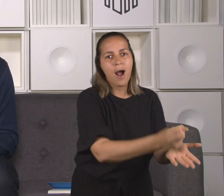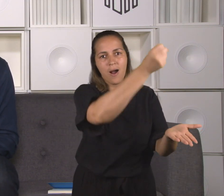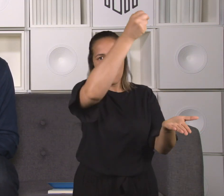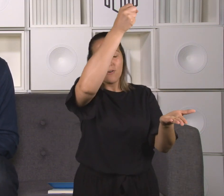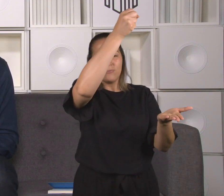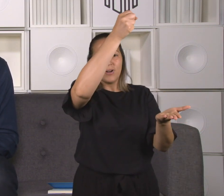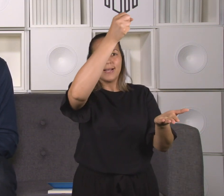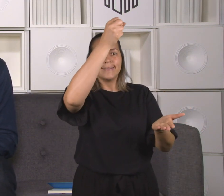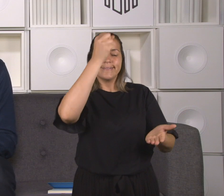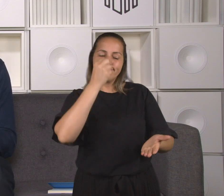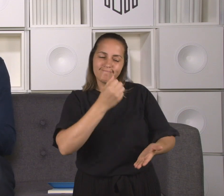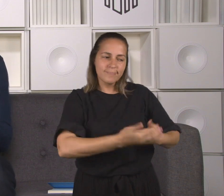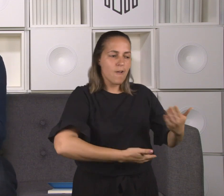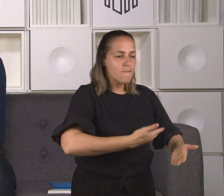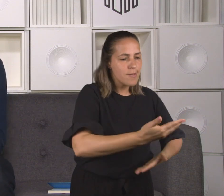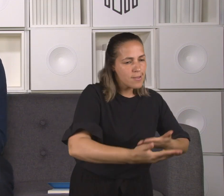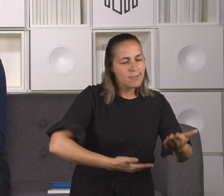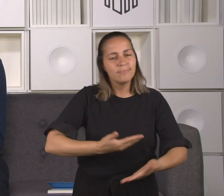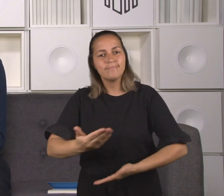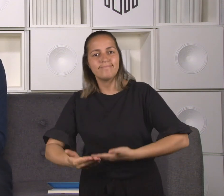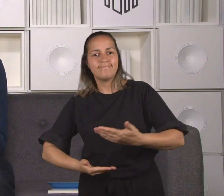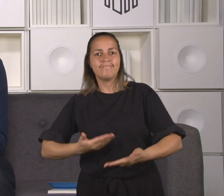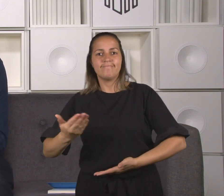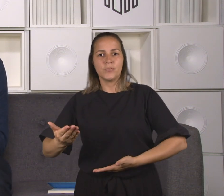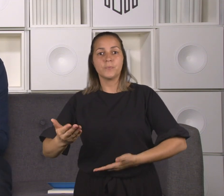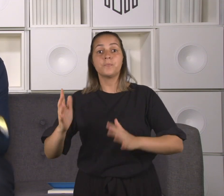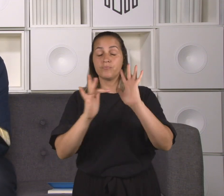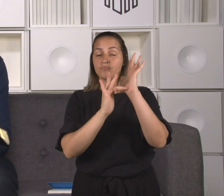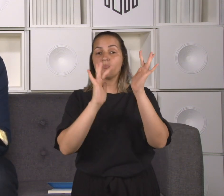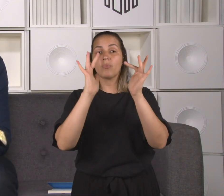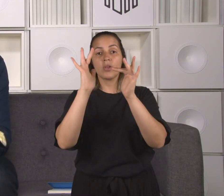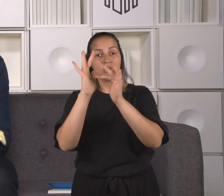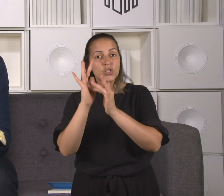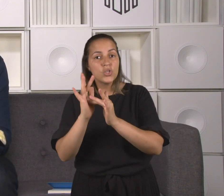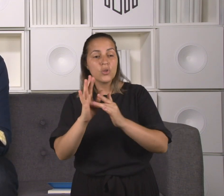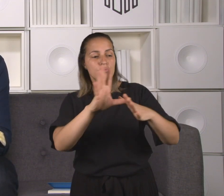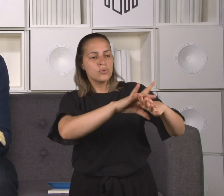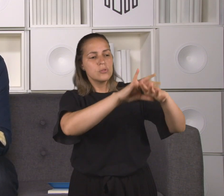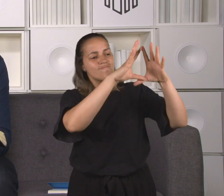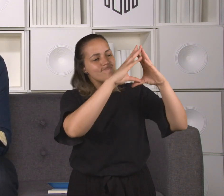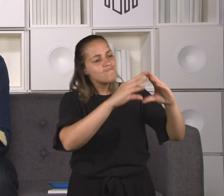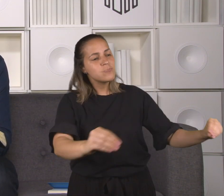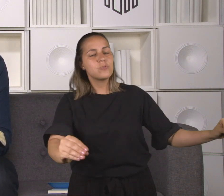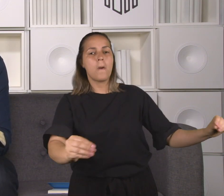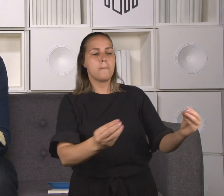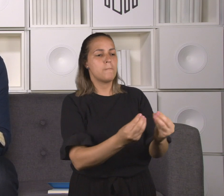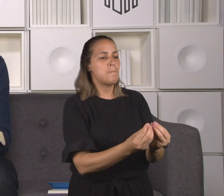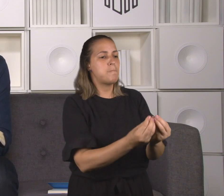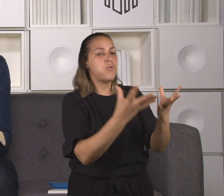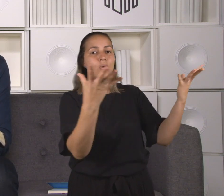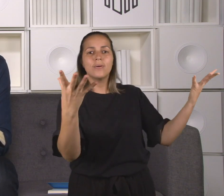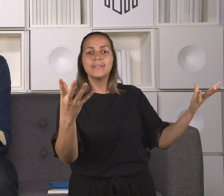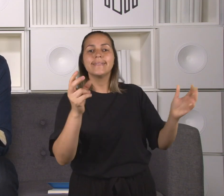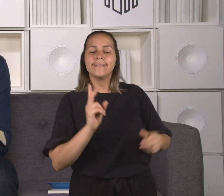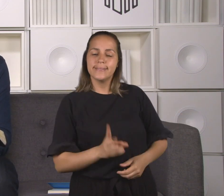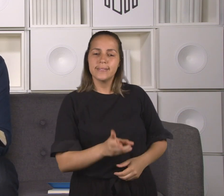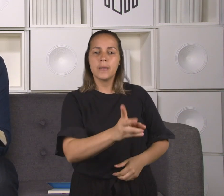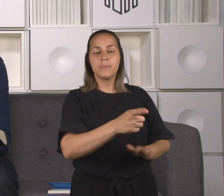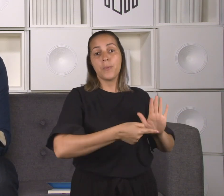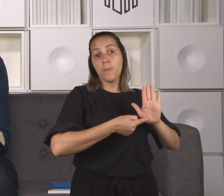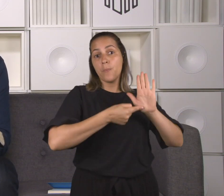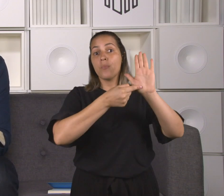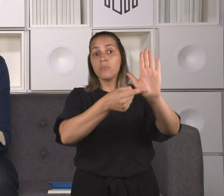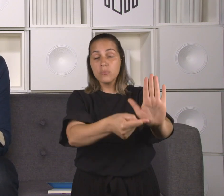presença de Deus na história. Então Jesus realizou os seus milagres e os milagres foram sinais. Primeiro para